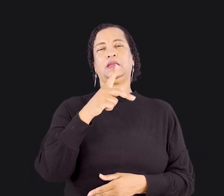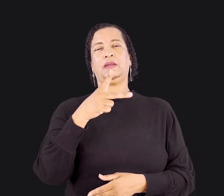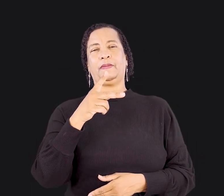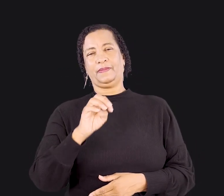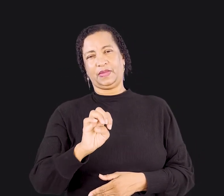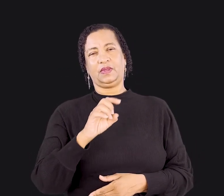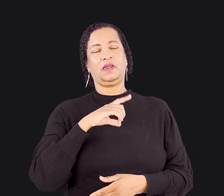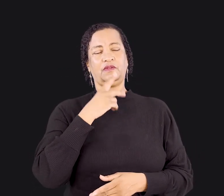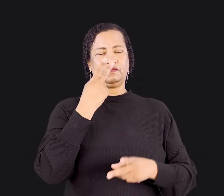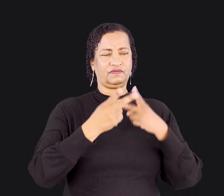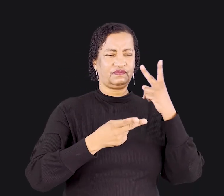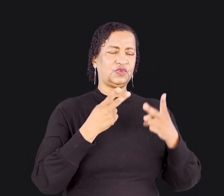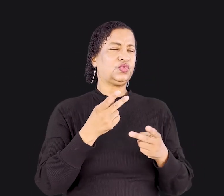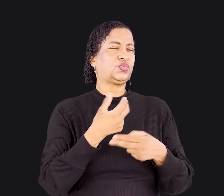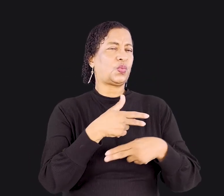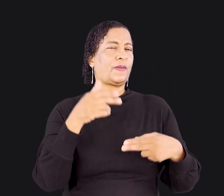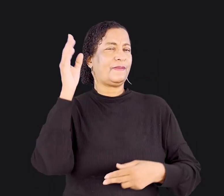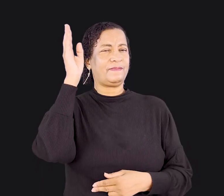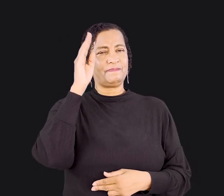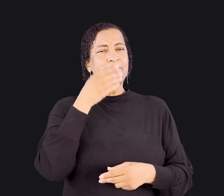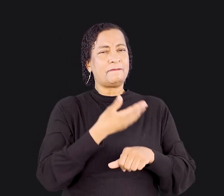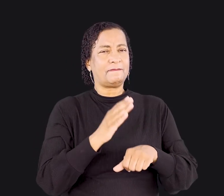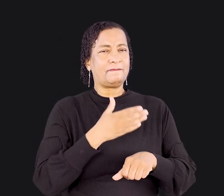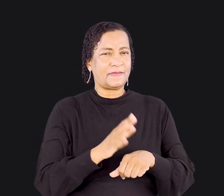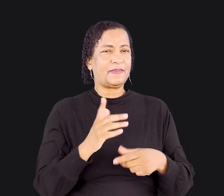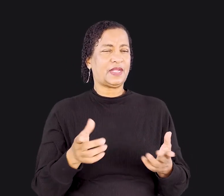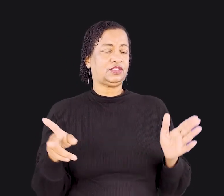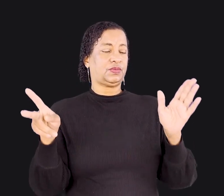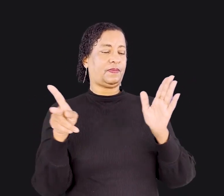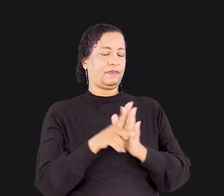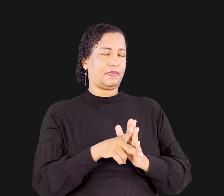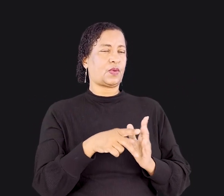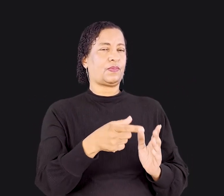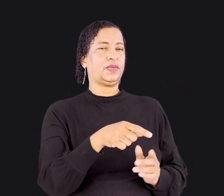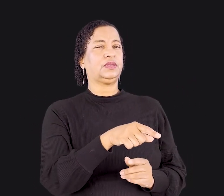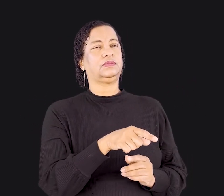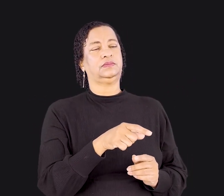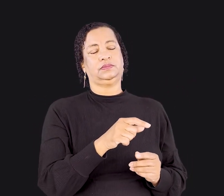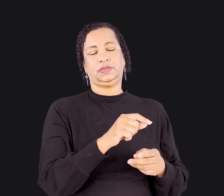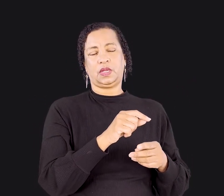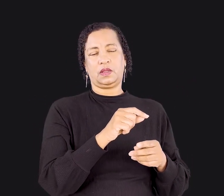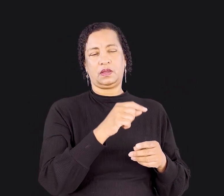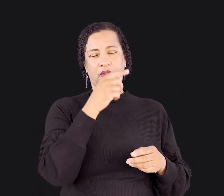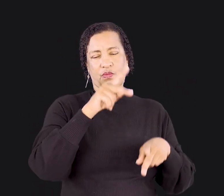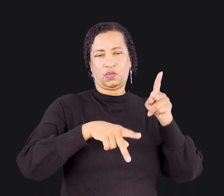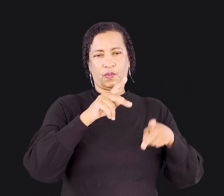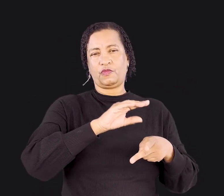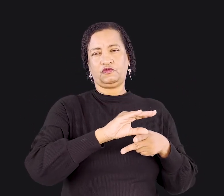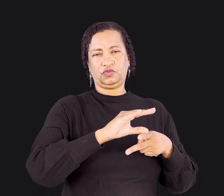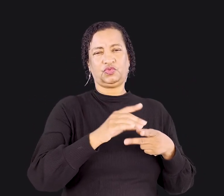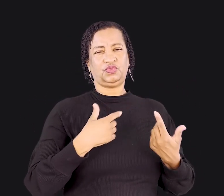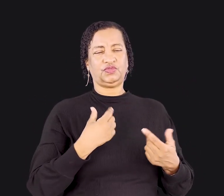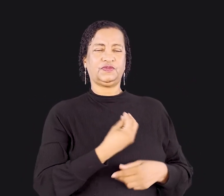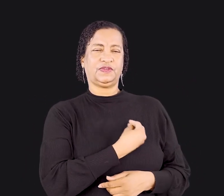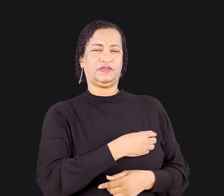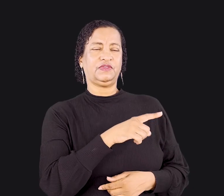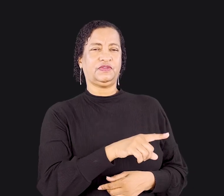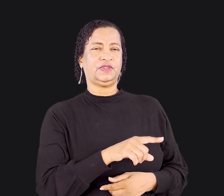soluções práticas e específicas para os problemas que os cristãos em Corinto estavam enfrentando, a base para a solução de todos aqueles problemas